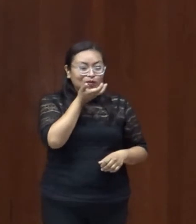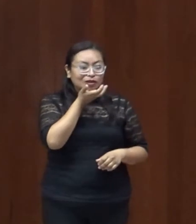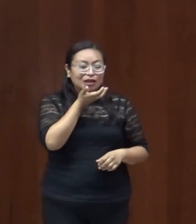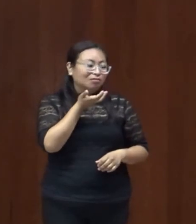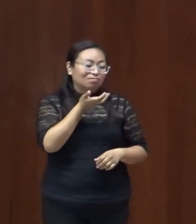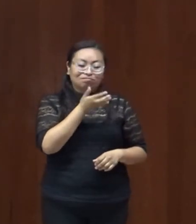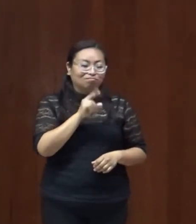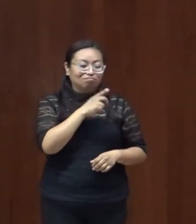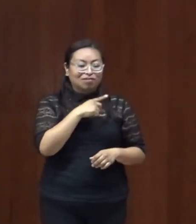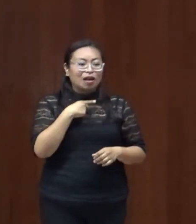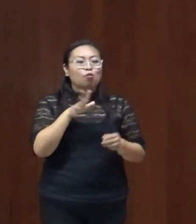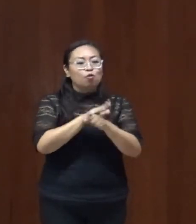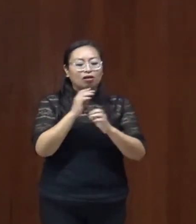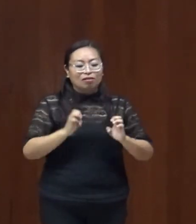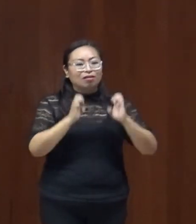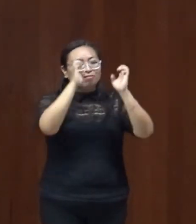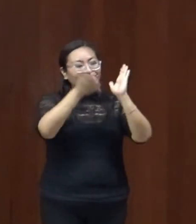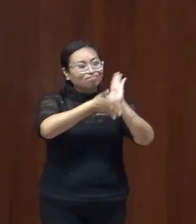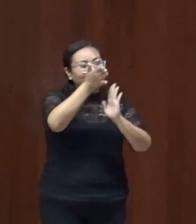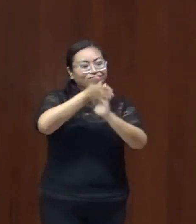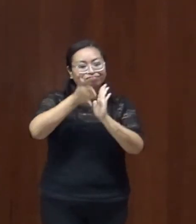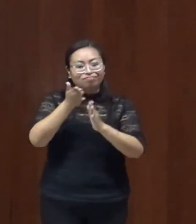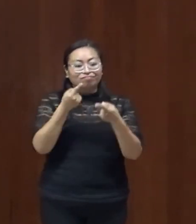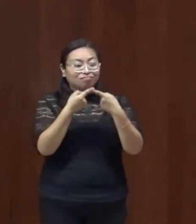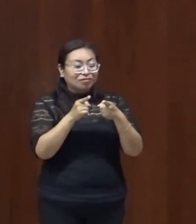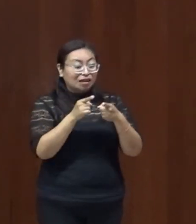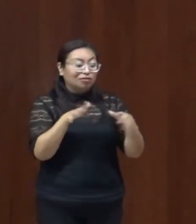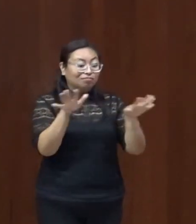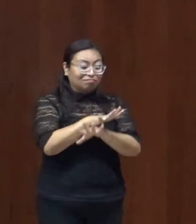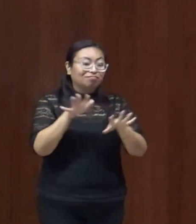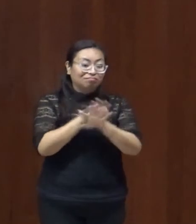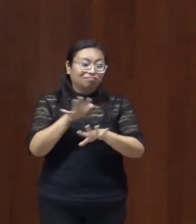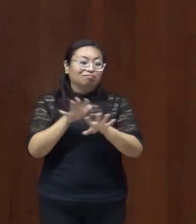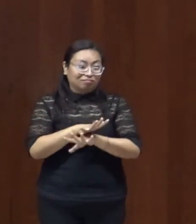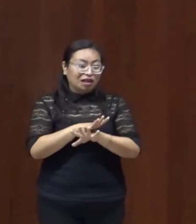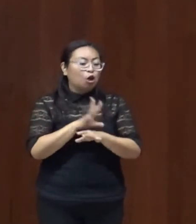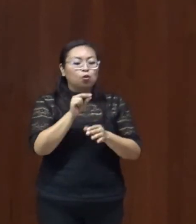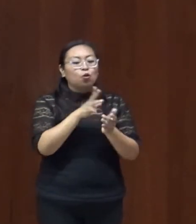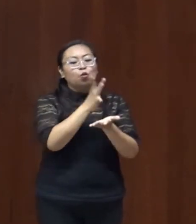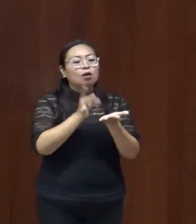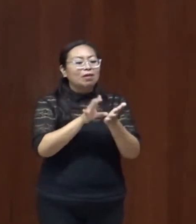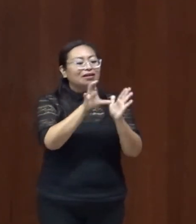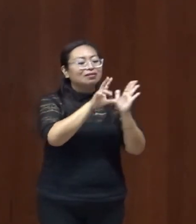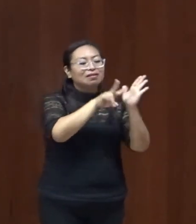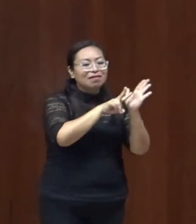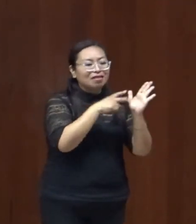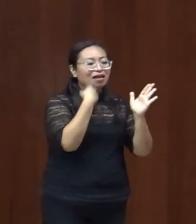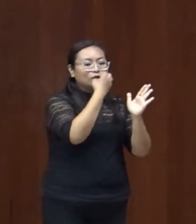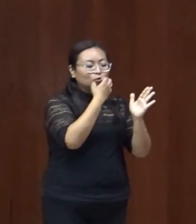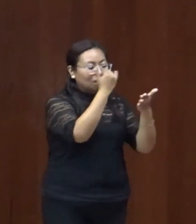de como fueron construidas al grado de generar cambios importantes no solo curriculares sino también físicos